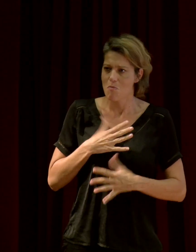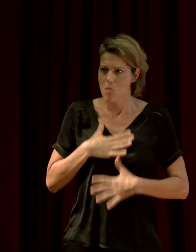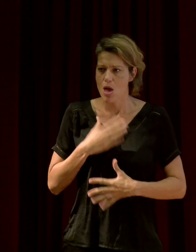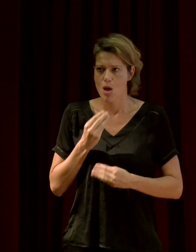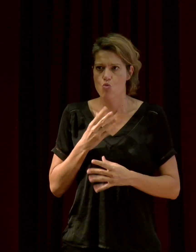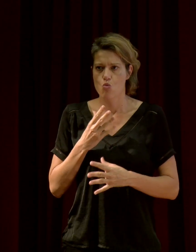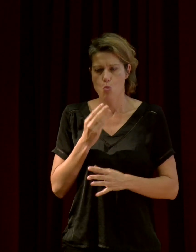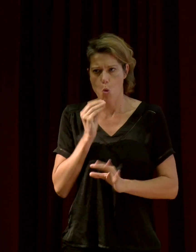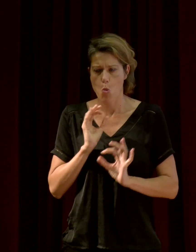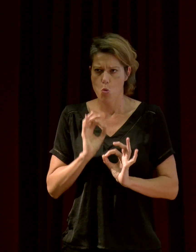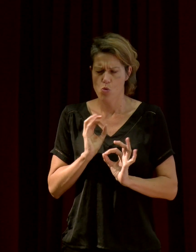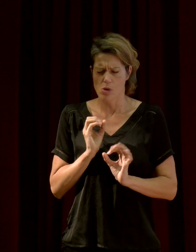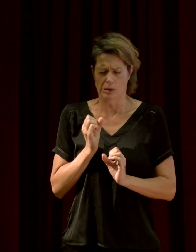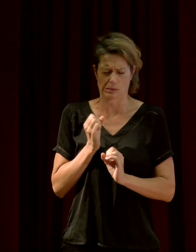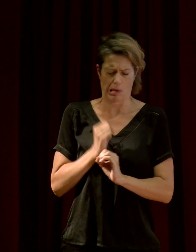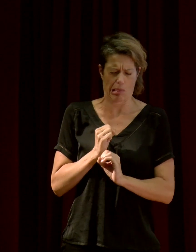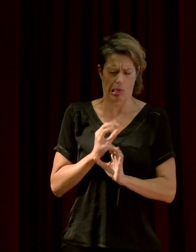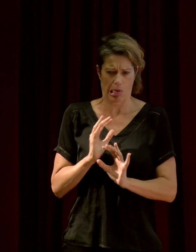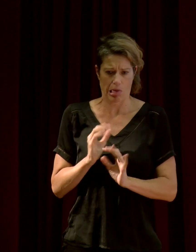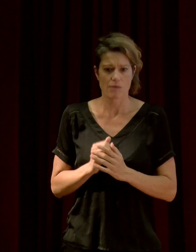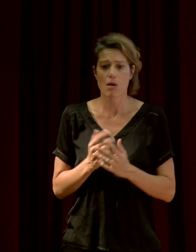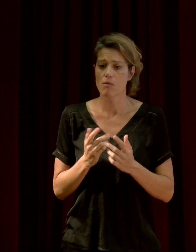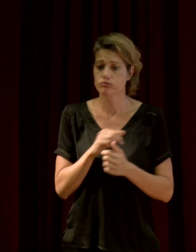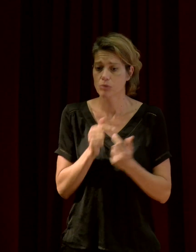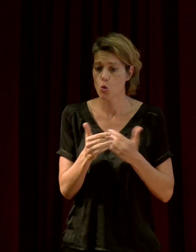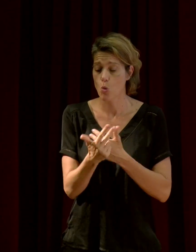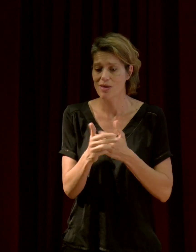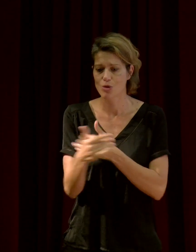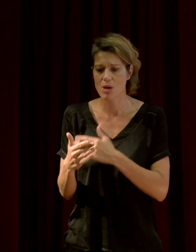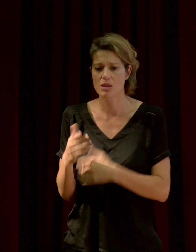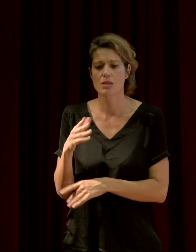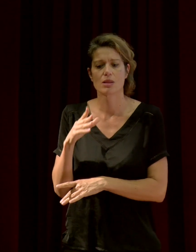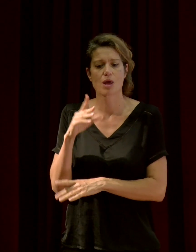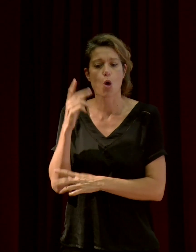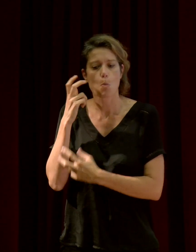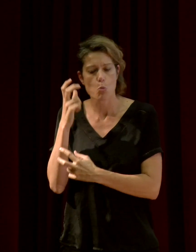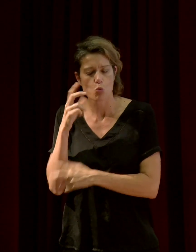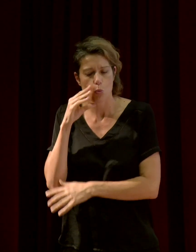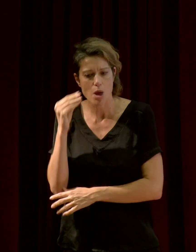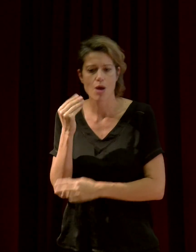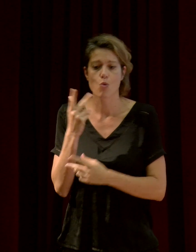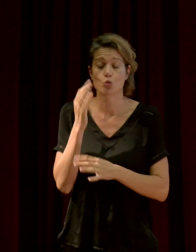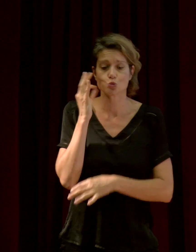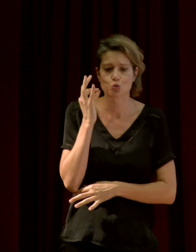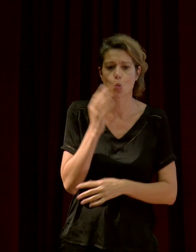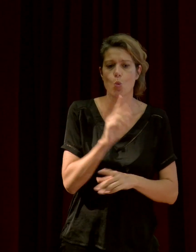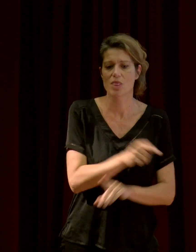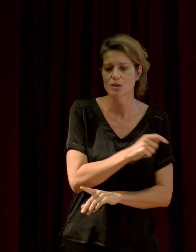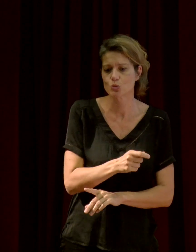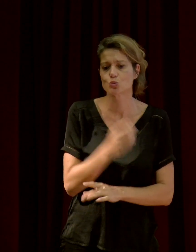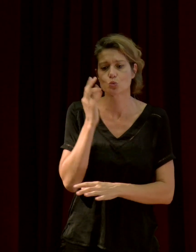'anthropophonie que pour la géophonie ou la géophonie. Bien sûr. Ce qui est considéré, si je me souviens bien, comme